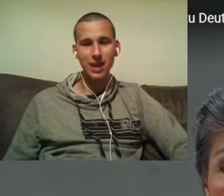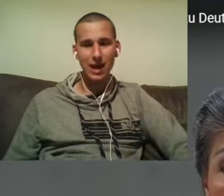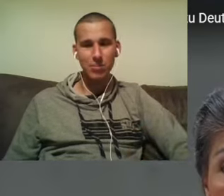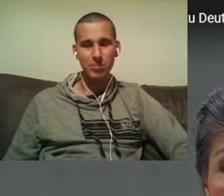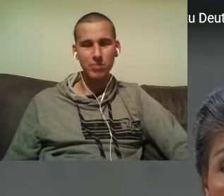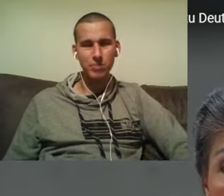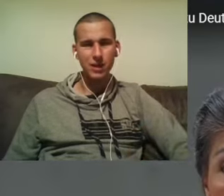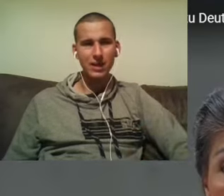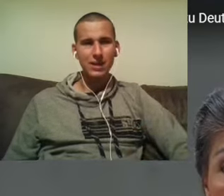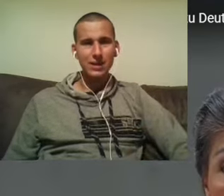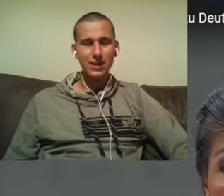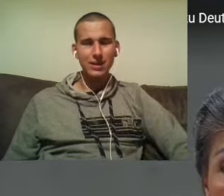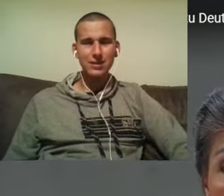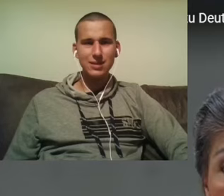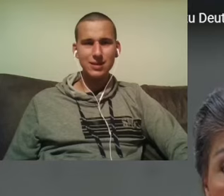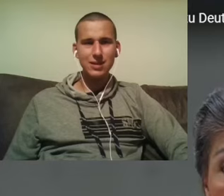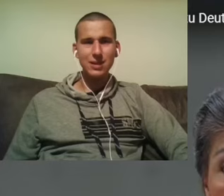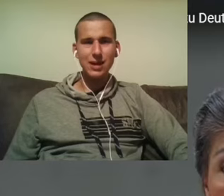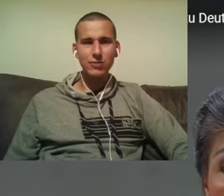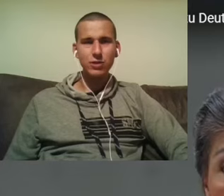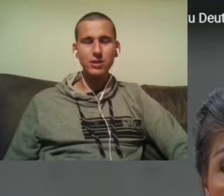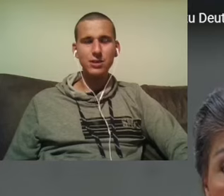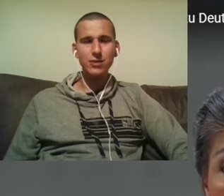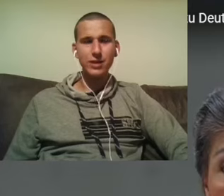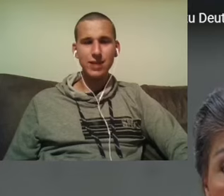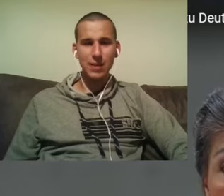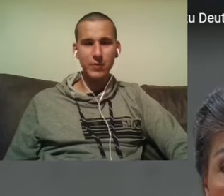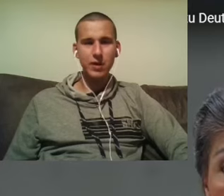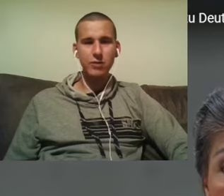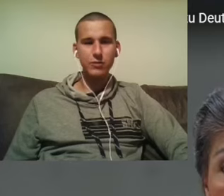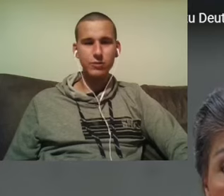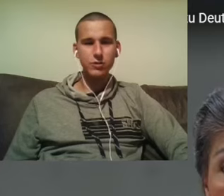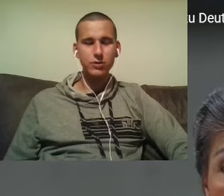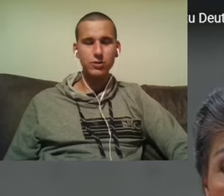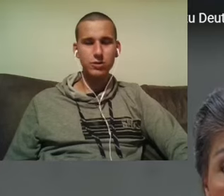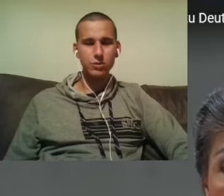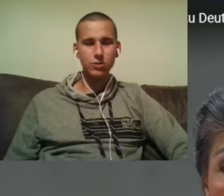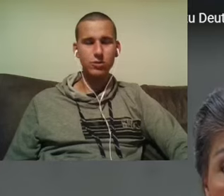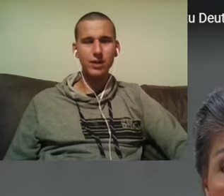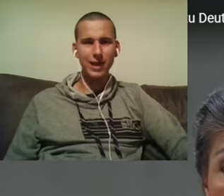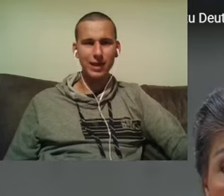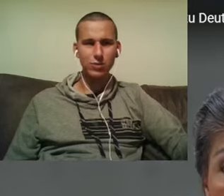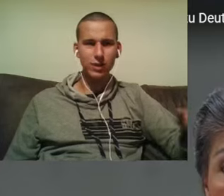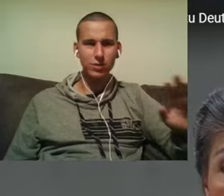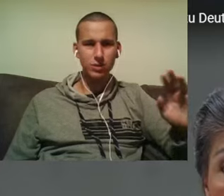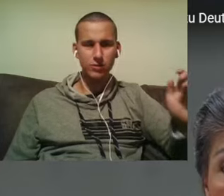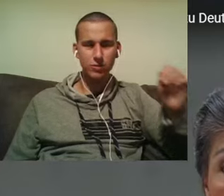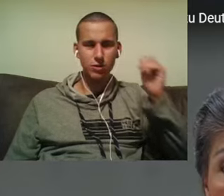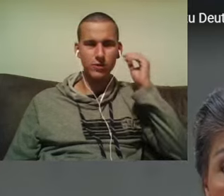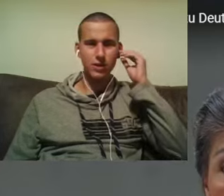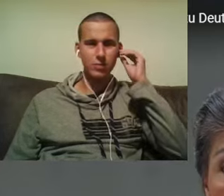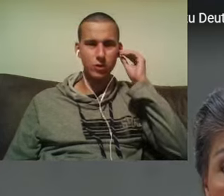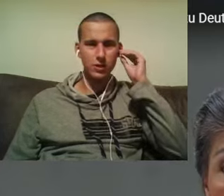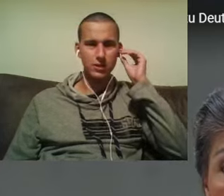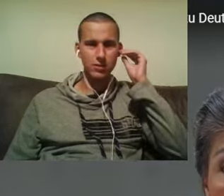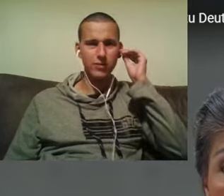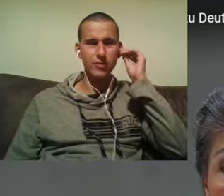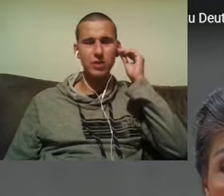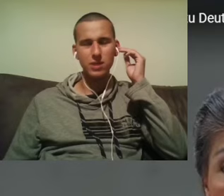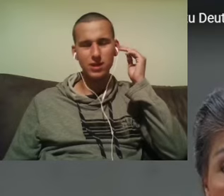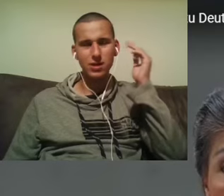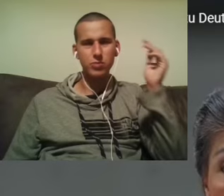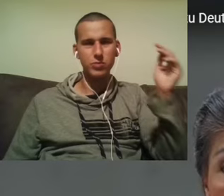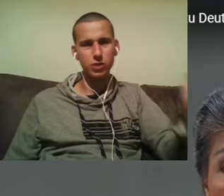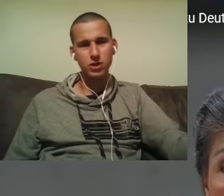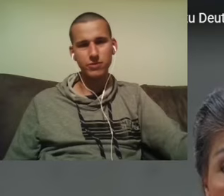die finanziellen Mittel haben, dass die den Landwirten die Flächen abkaufen und so eine Renaturierung der Flussläufe ermöglichen.